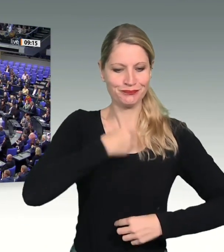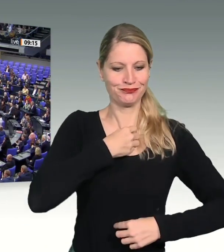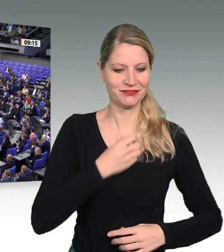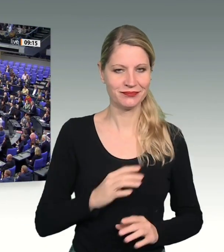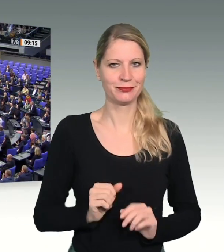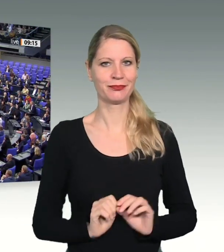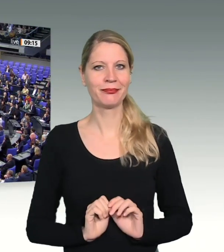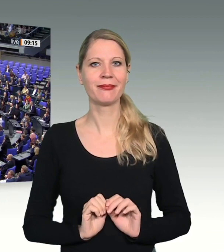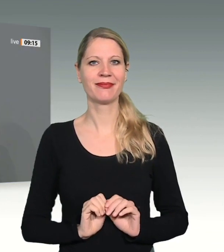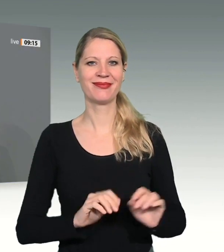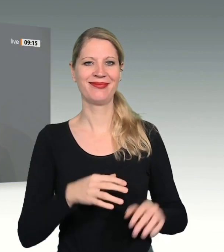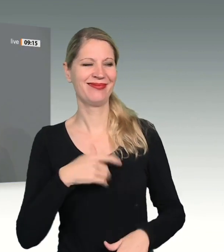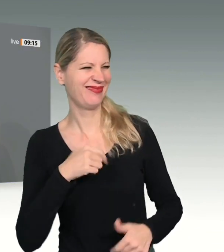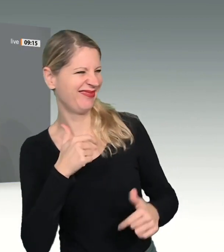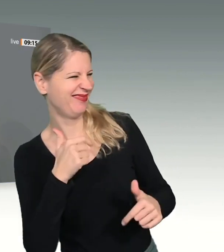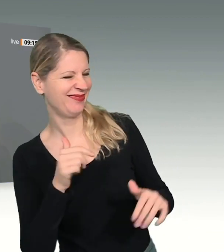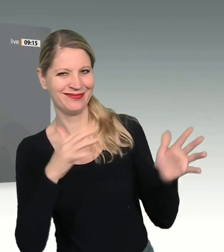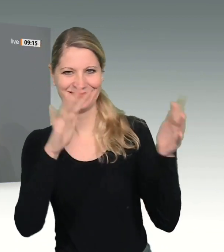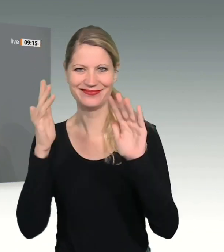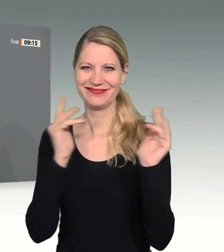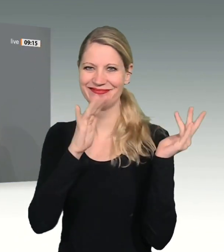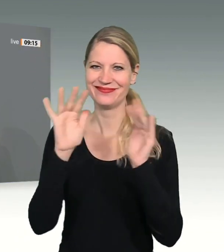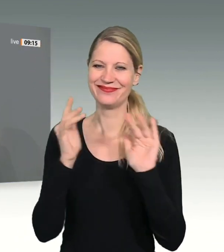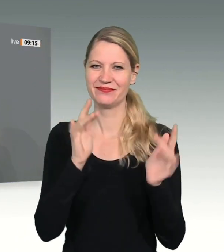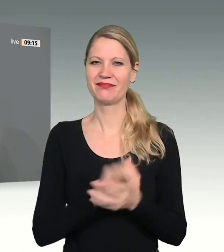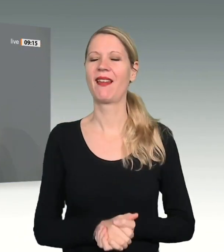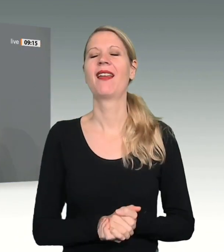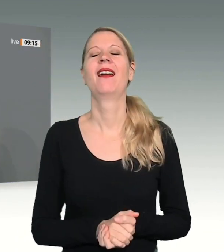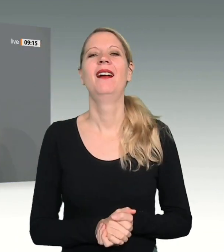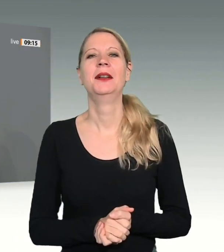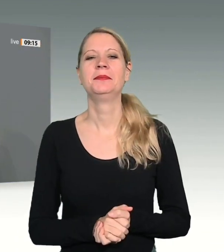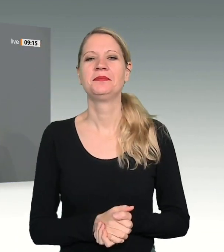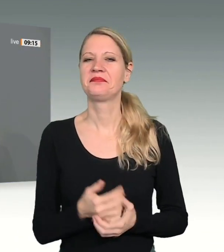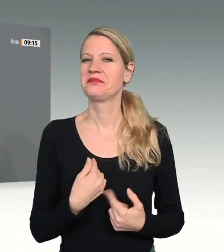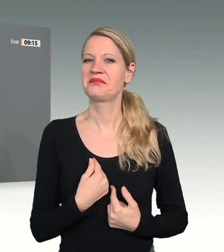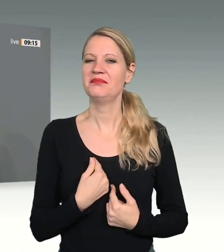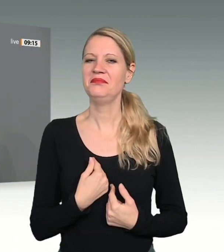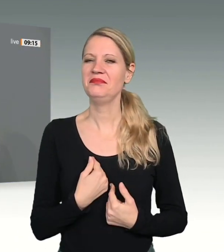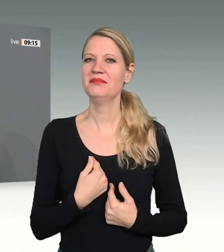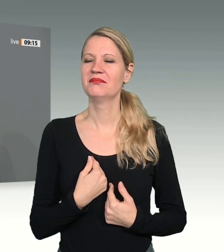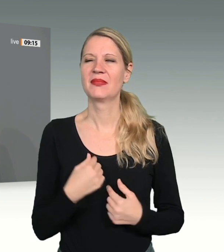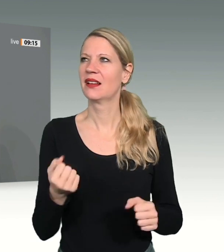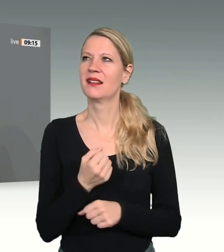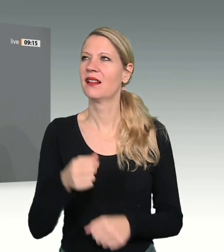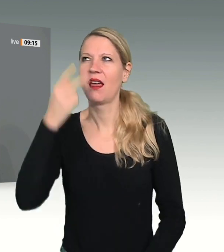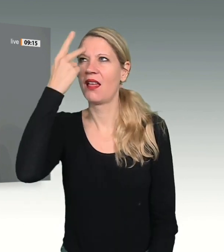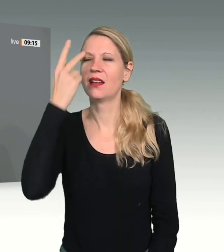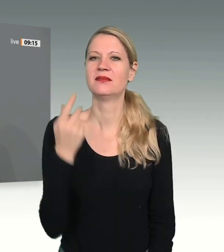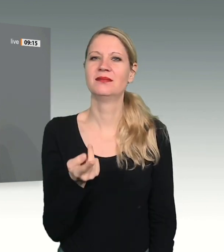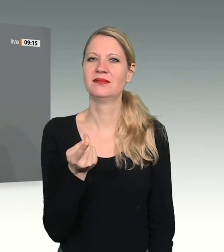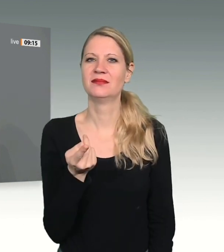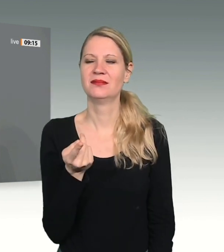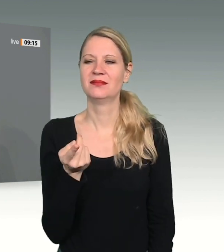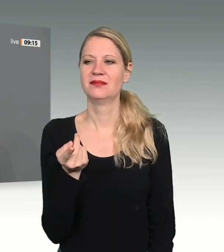Ich kann mich übrigens nicht erinnern, dass die Tatsache, dass eine